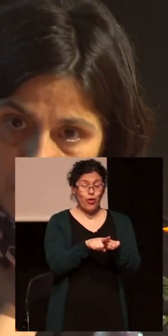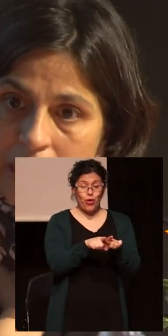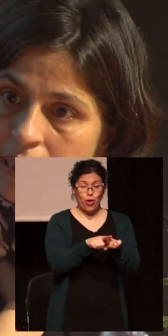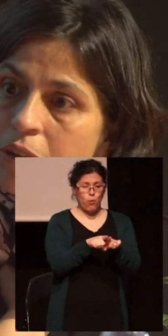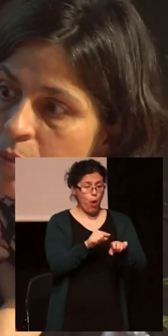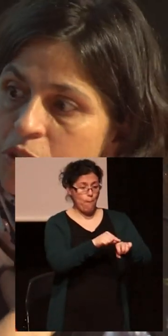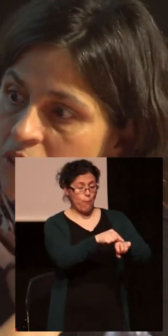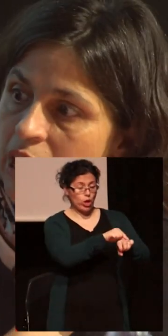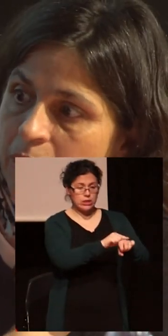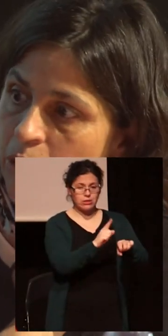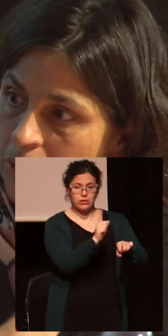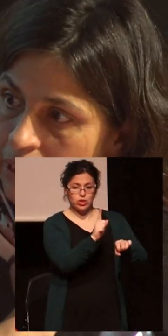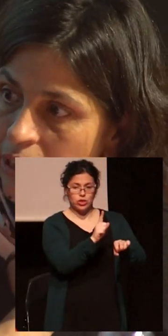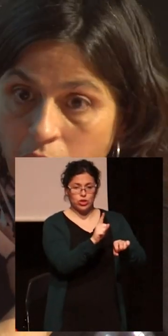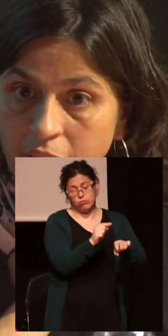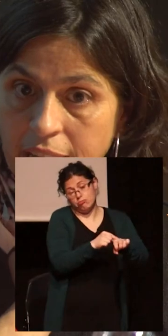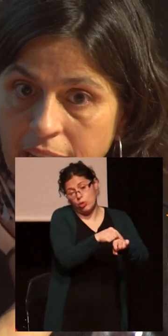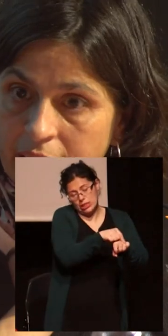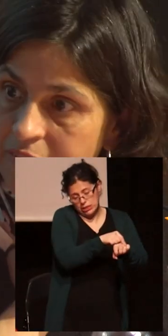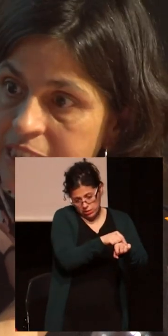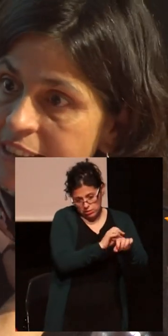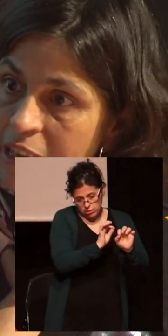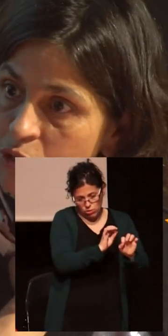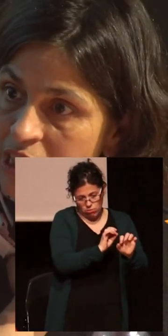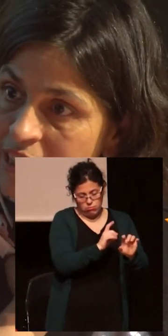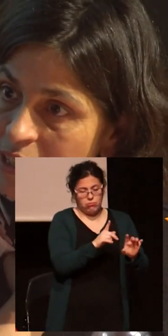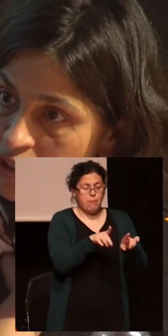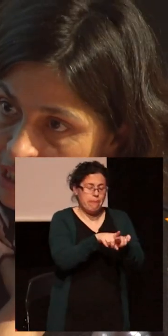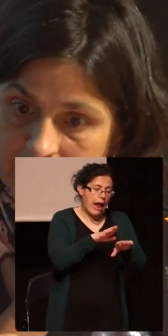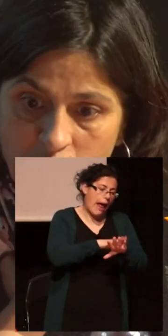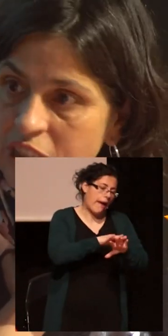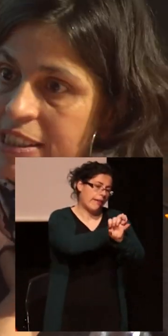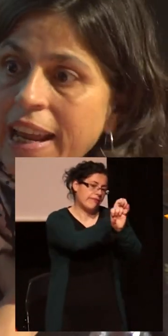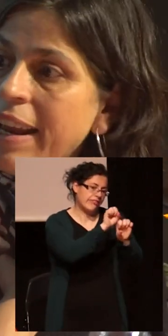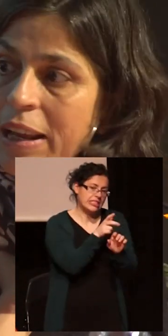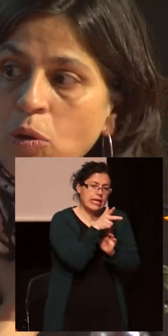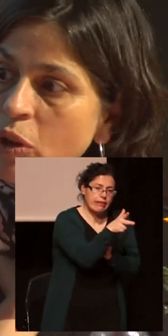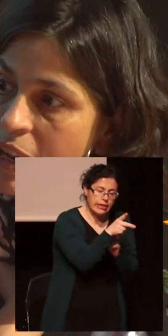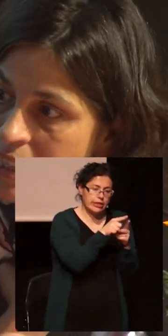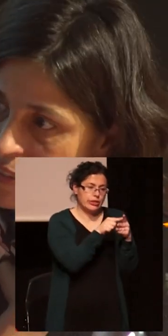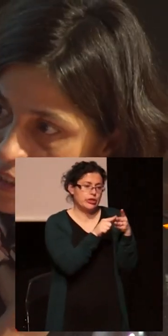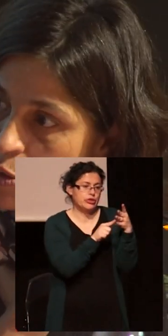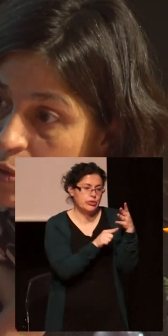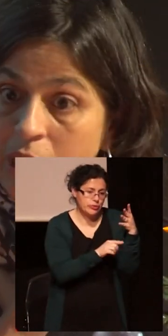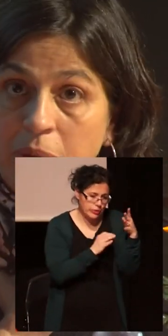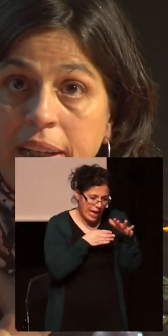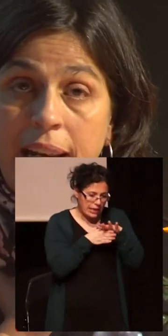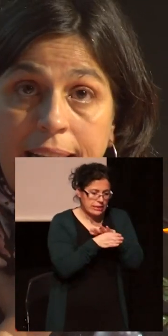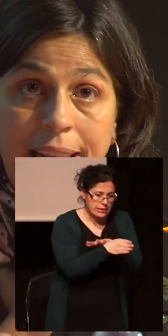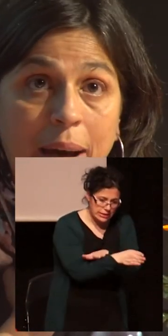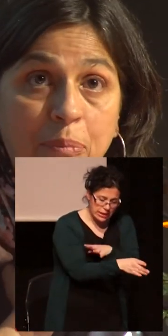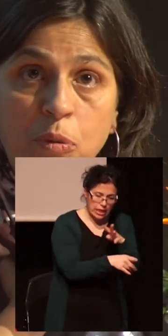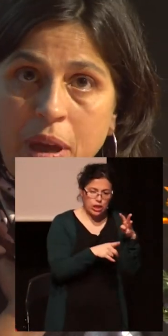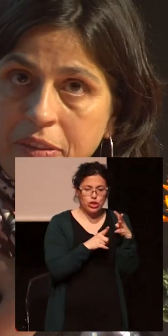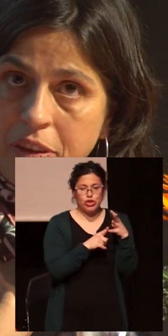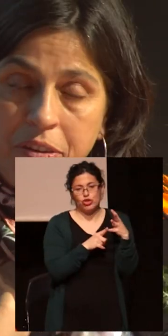político y un posicionamiento político de defensa y lucha de los derechos, que era incluido el acceso, pero también era la apropiación.